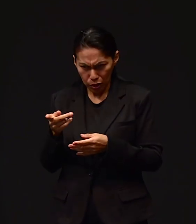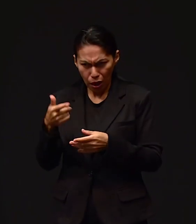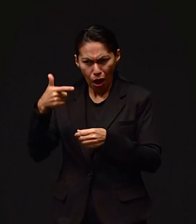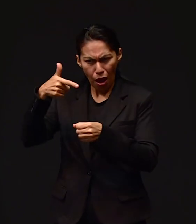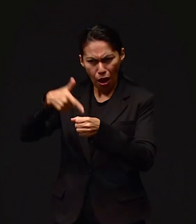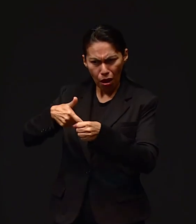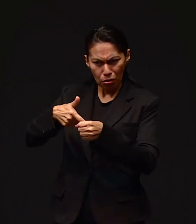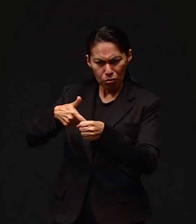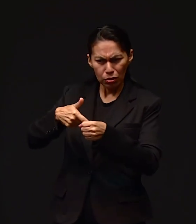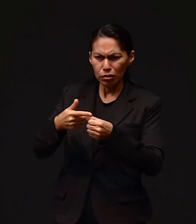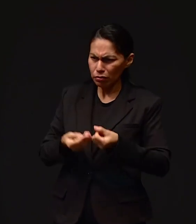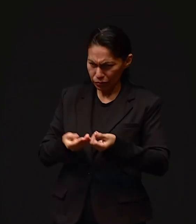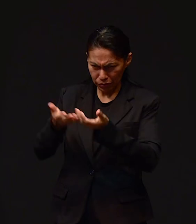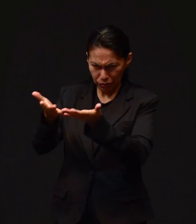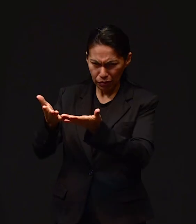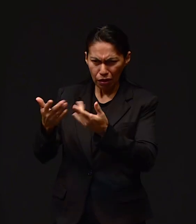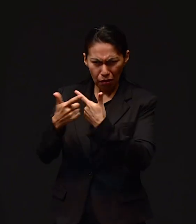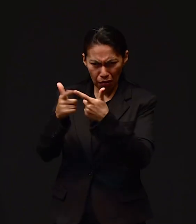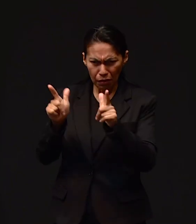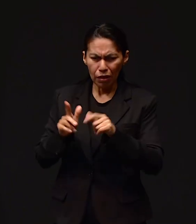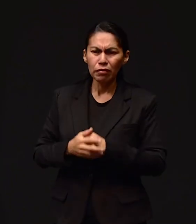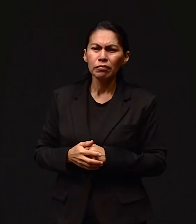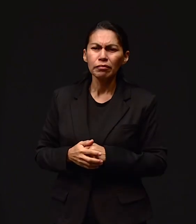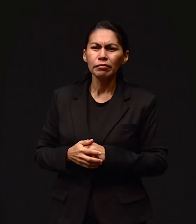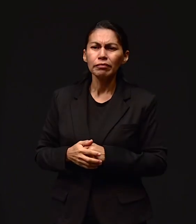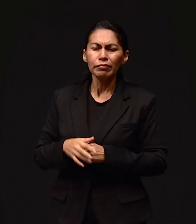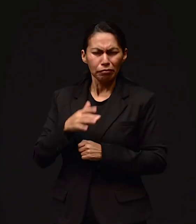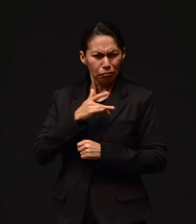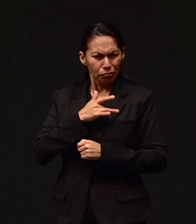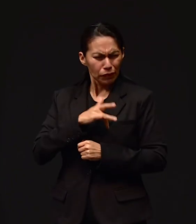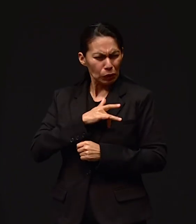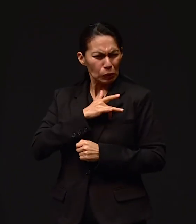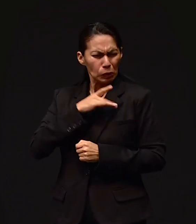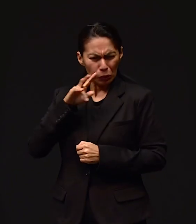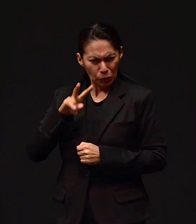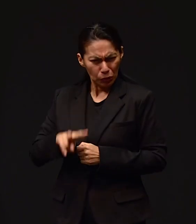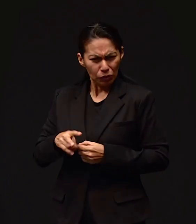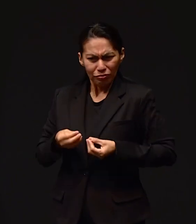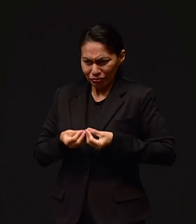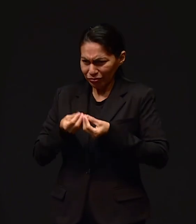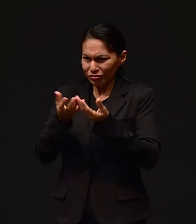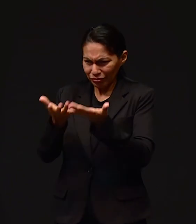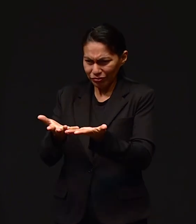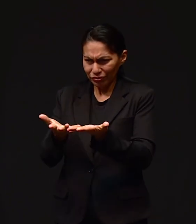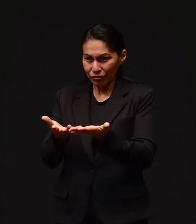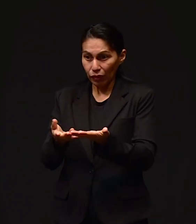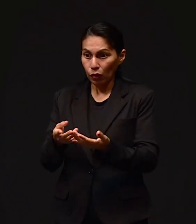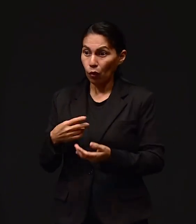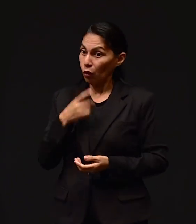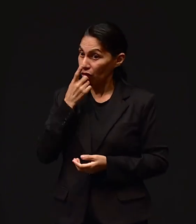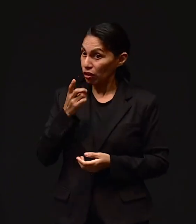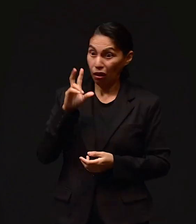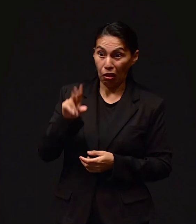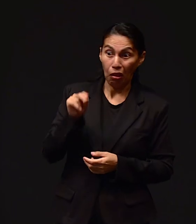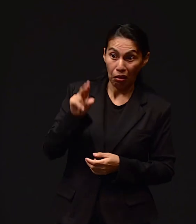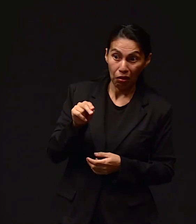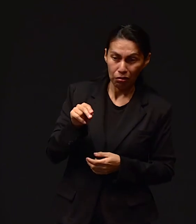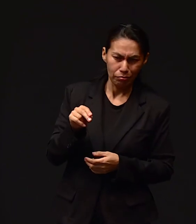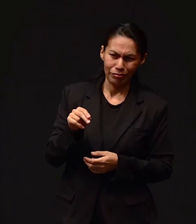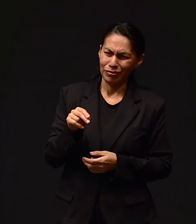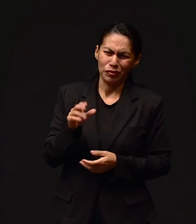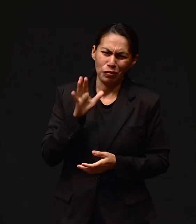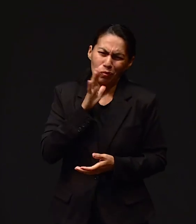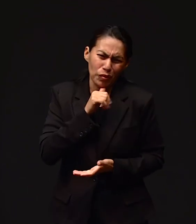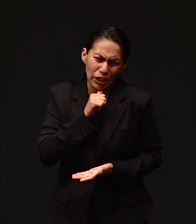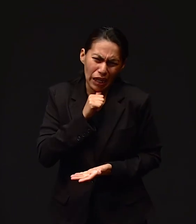y lléveselo. Y la verdad, pastor, yo se lo di con todo mi corazón. O sea, no podía negarle cuando ellos